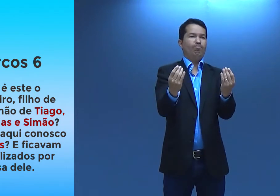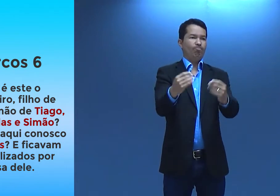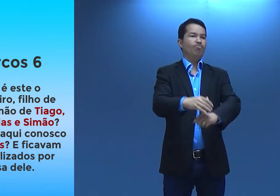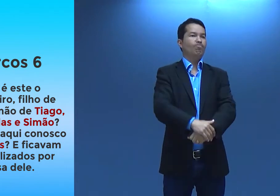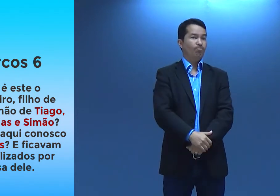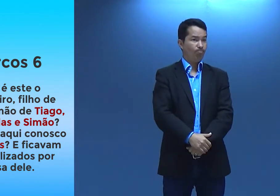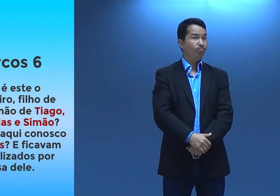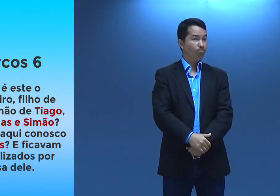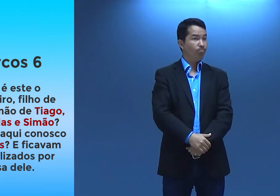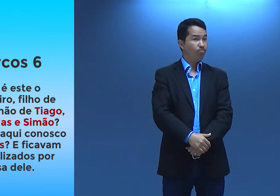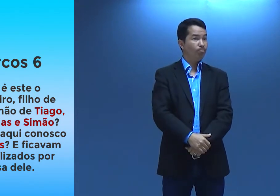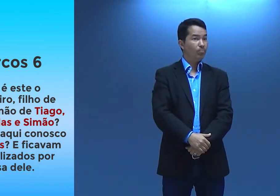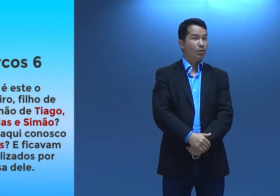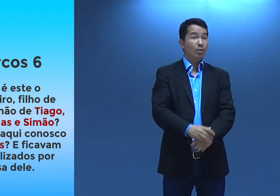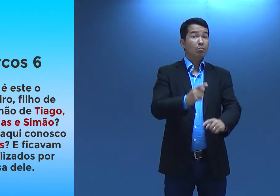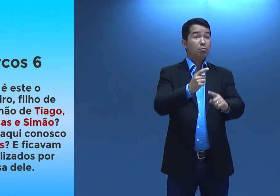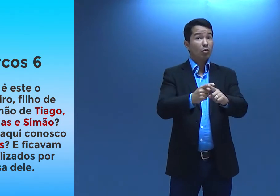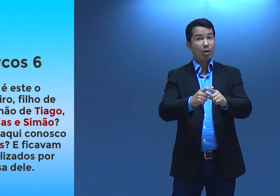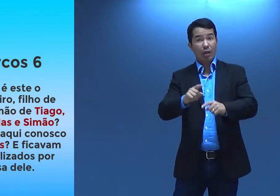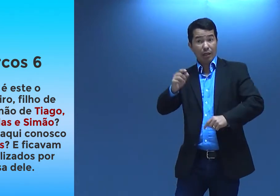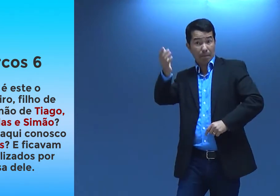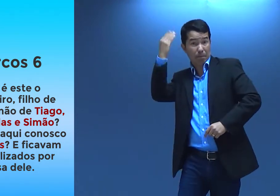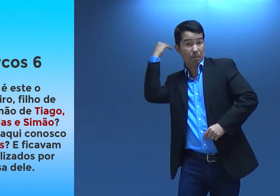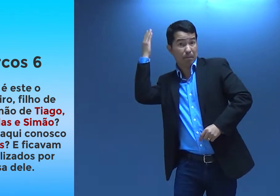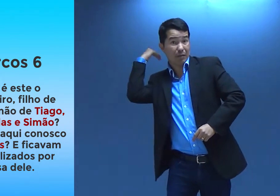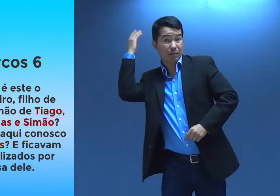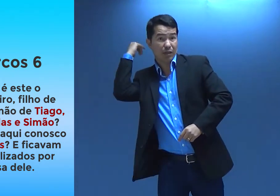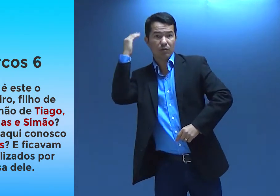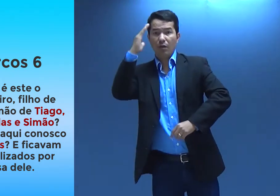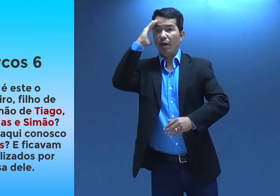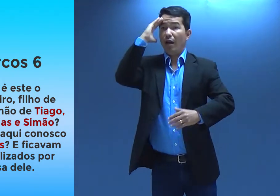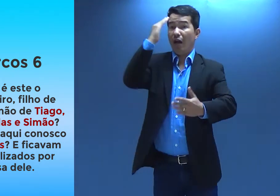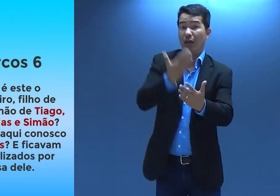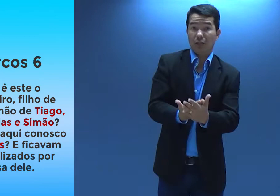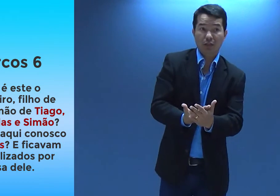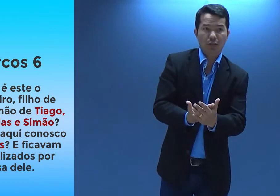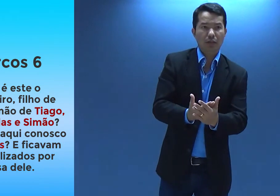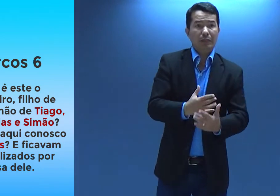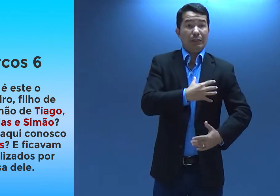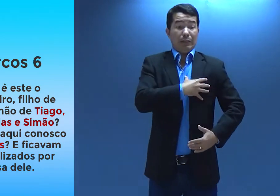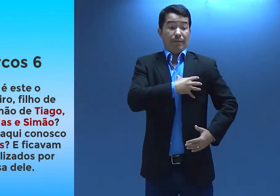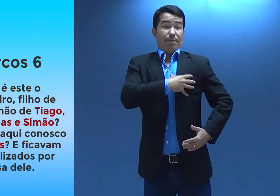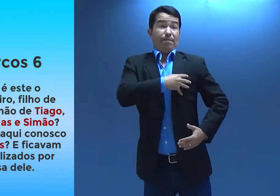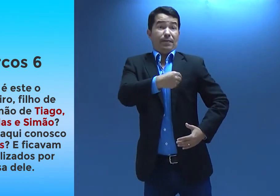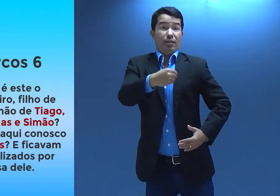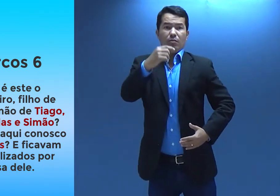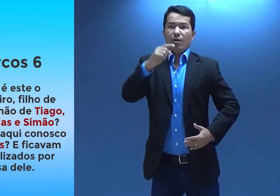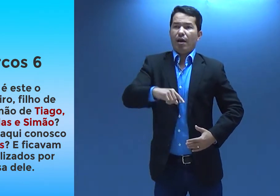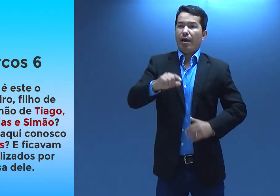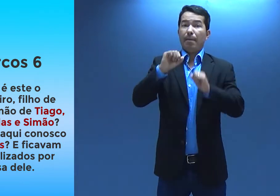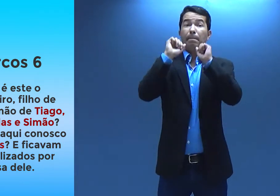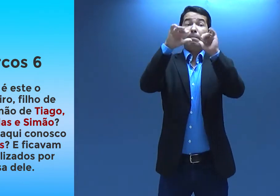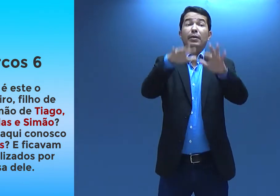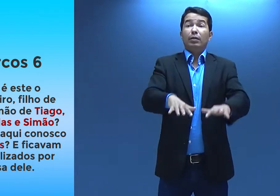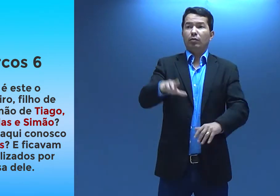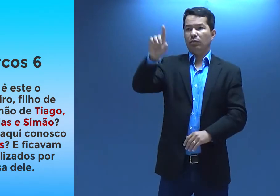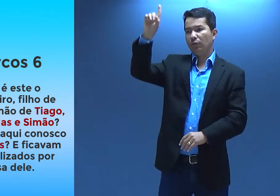importante ter o quê? Muitos filhos. Porque no passado, eles acreditavam que os